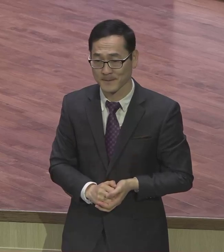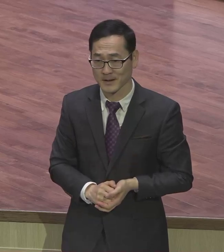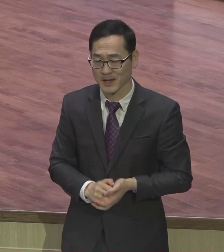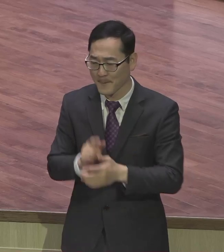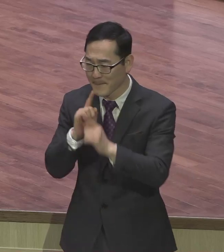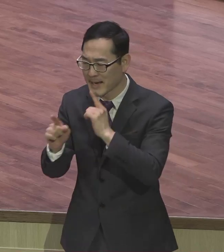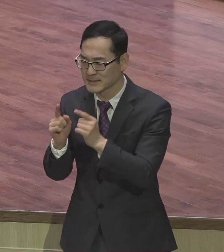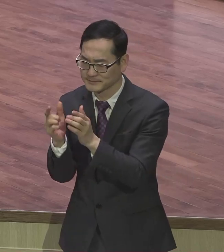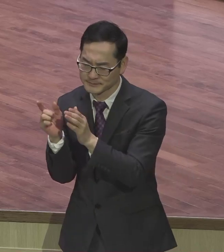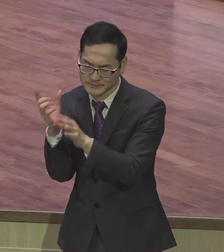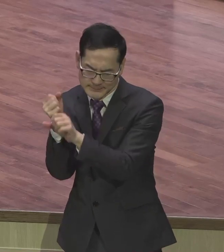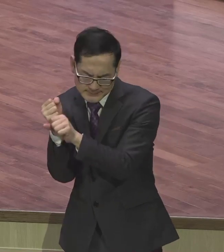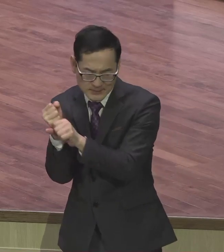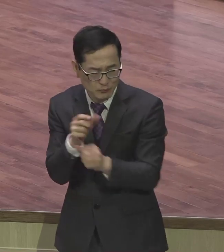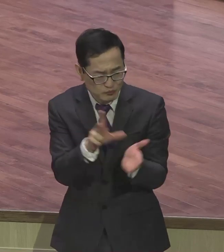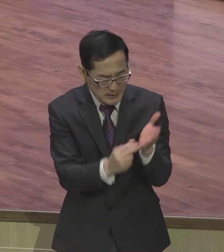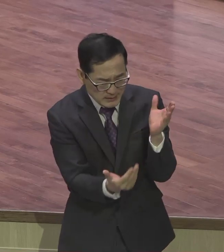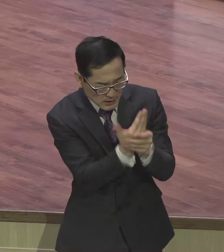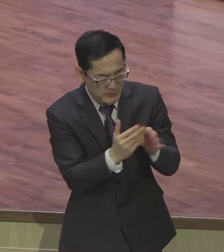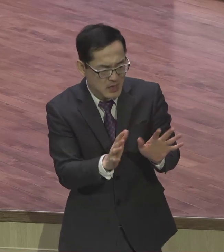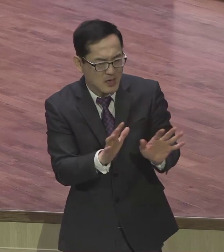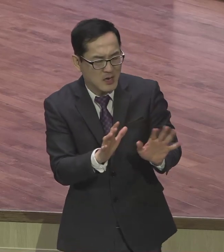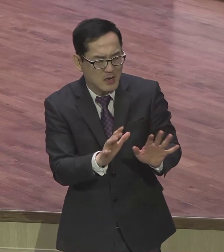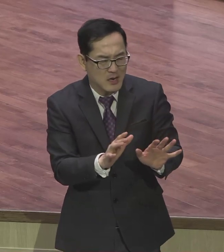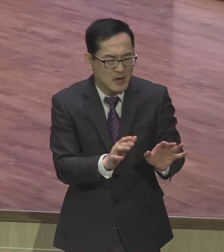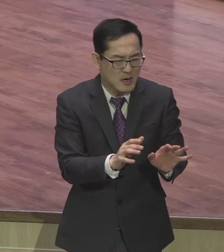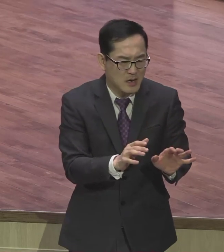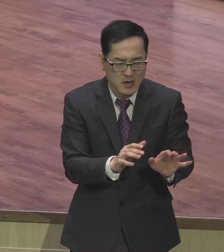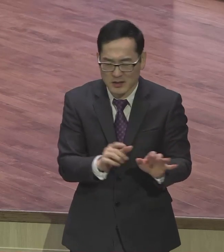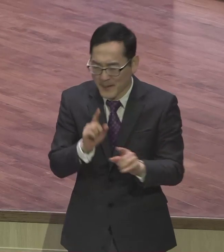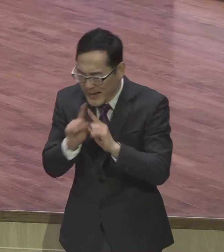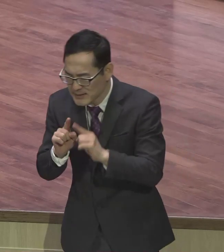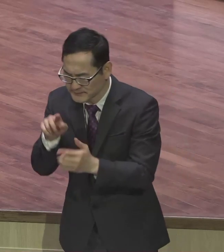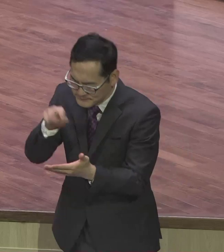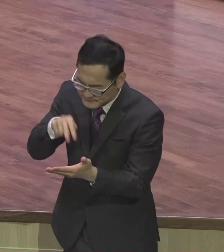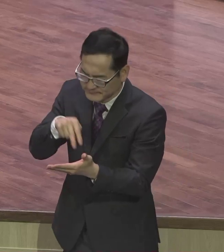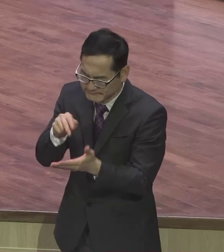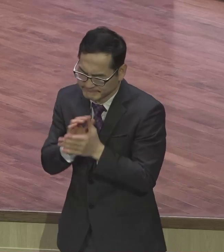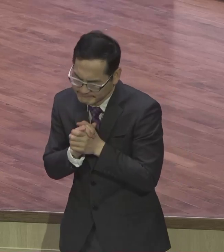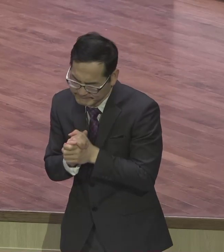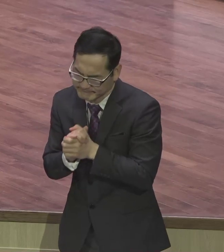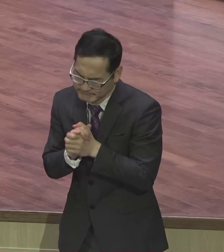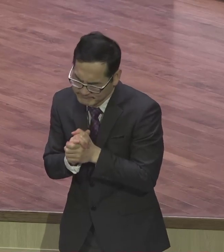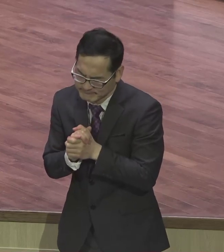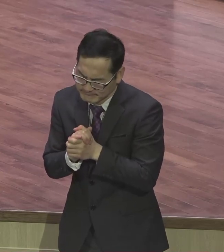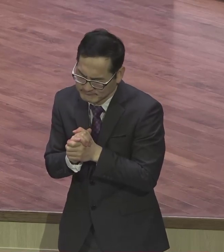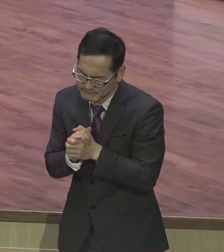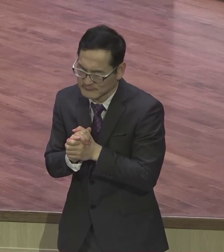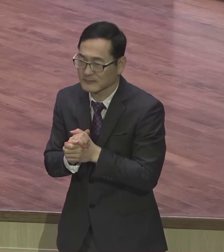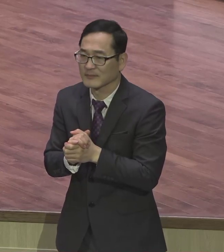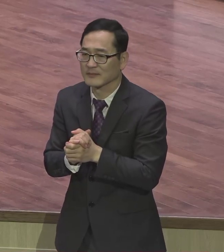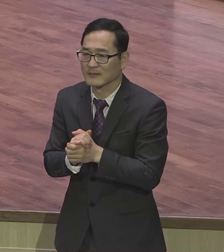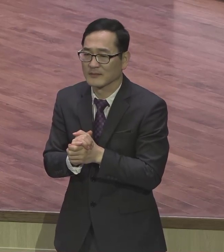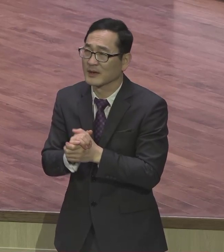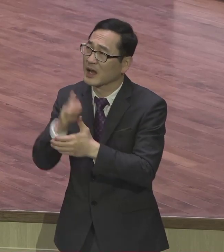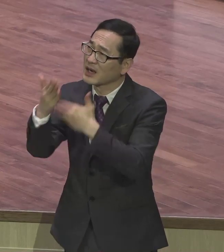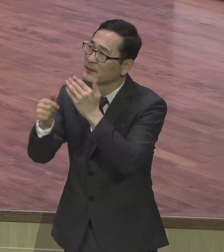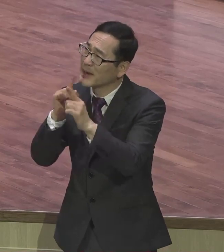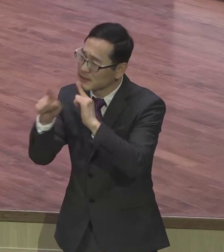무슨 문제가 생기거든 끄집어내 이 말씀을 묵상하면 허감이 쫙 내 생각에서 싹 물러가요 가장